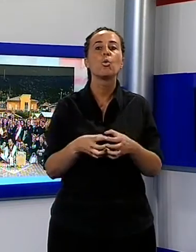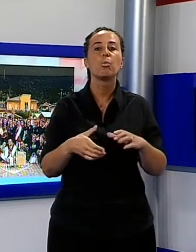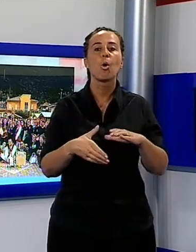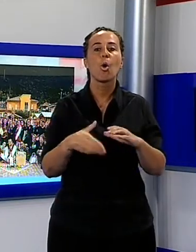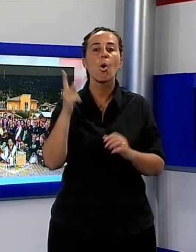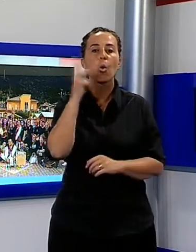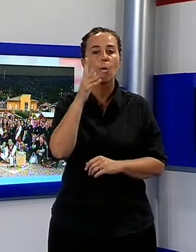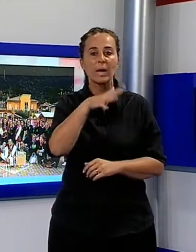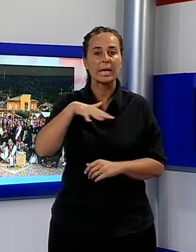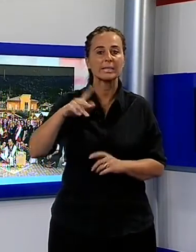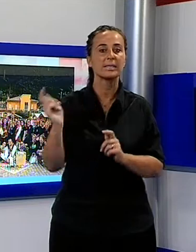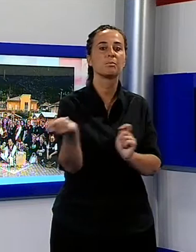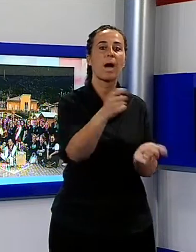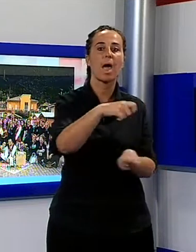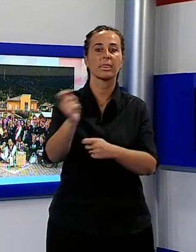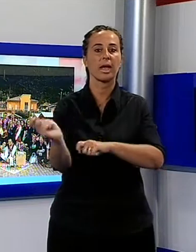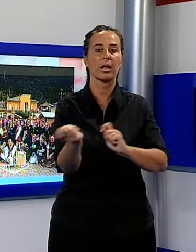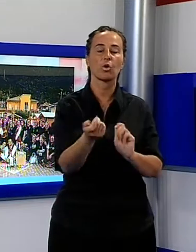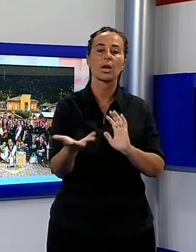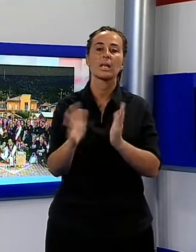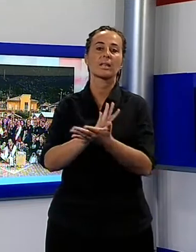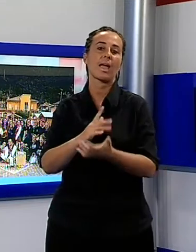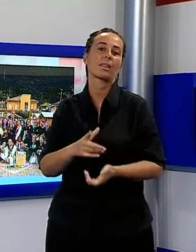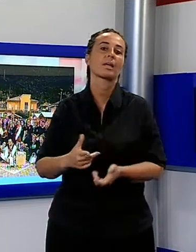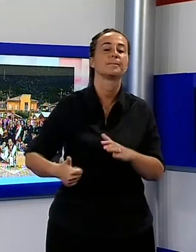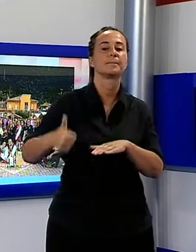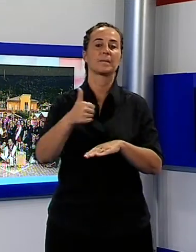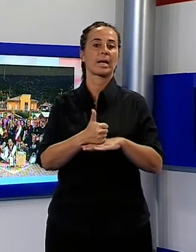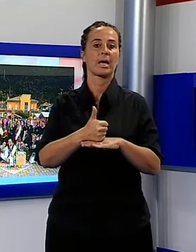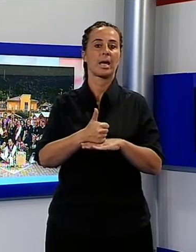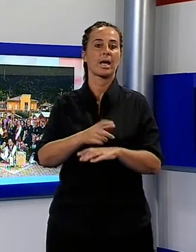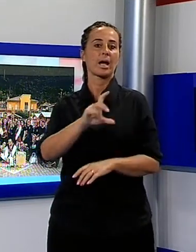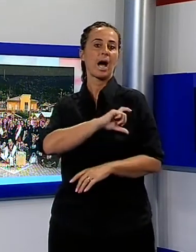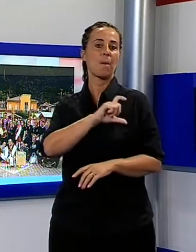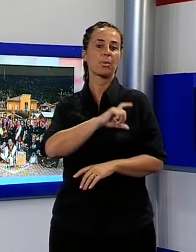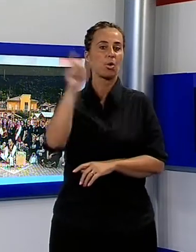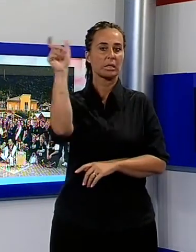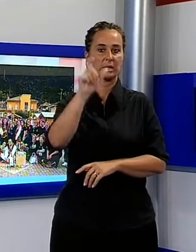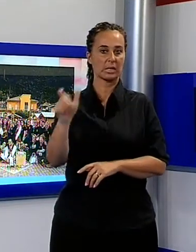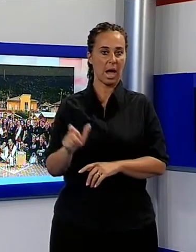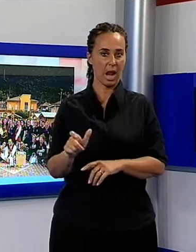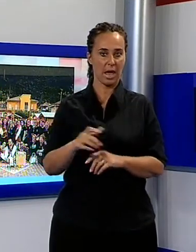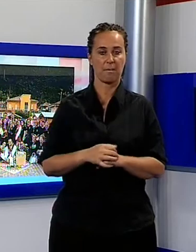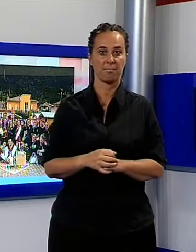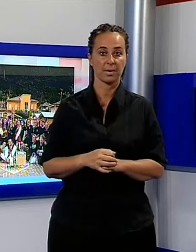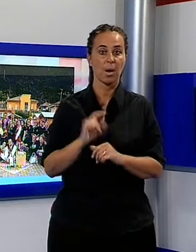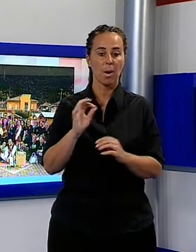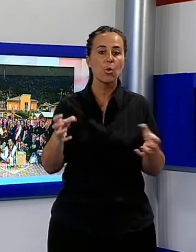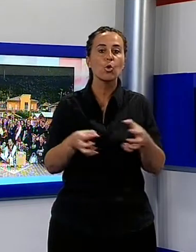conquistano il titolo di campioni d'Italia. Nella tre giorni arriva Del Garda, la contrada di Sant'Anna, conquistato due medaglie